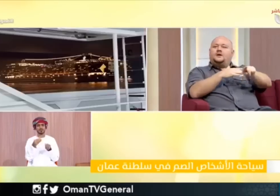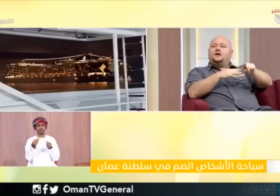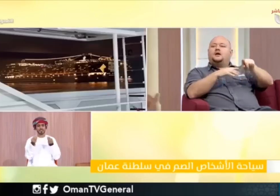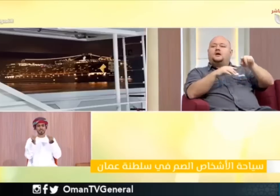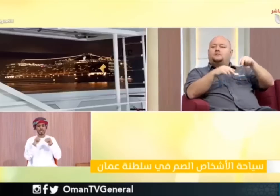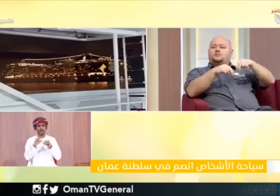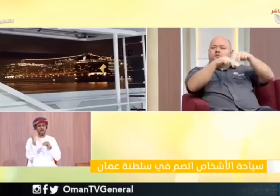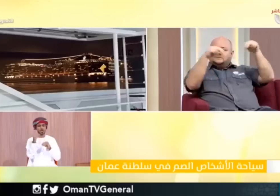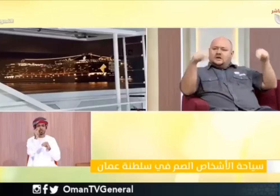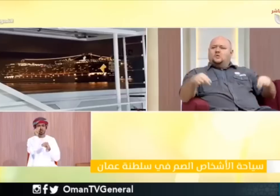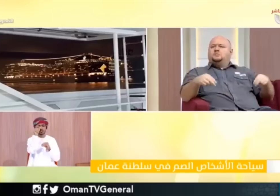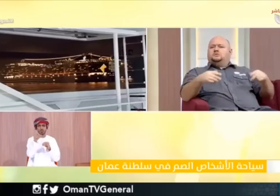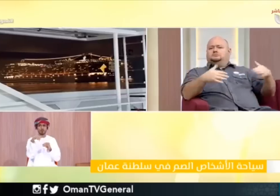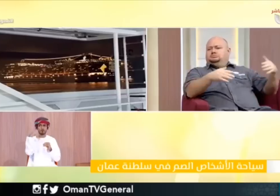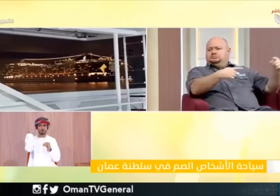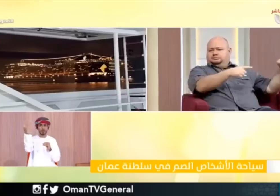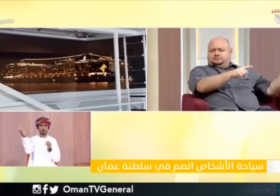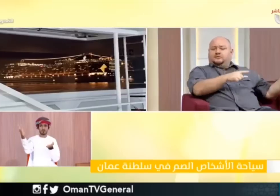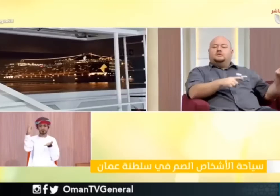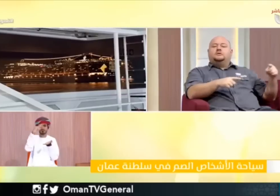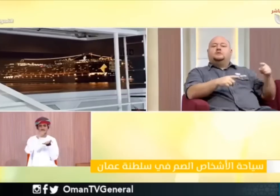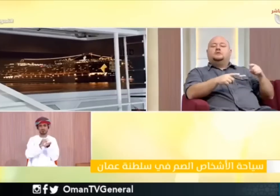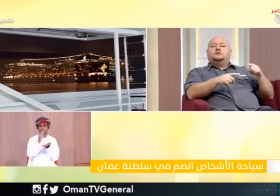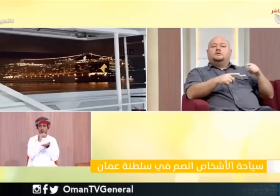شخص زائر سائح بييجي على السلطنة